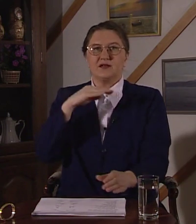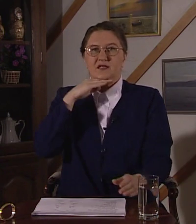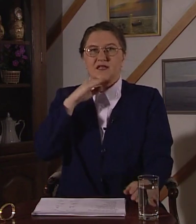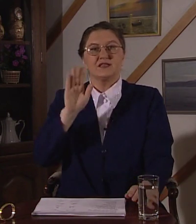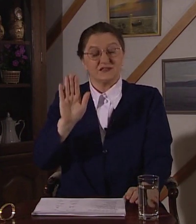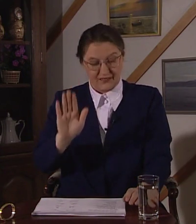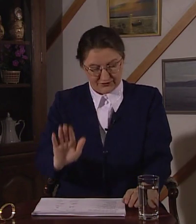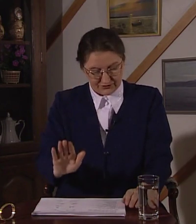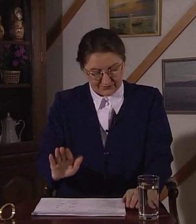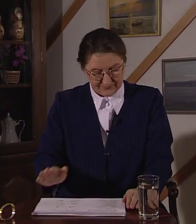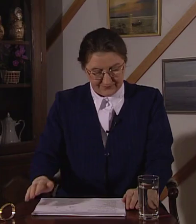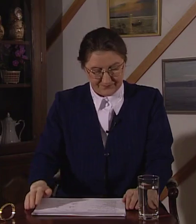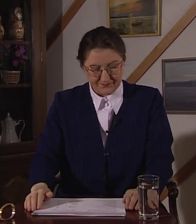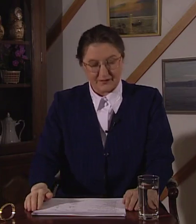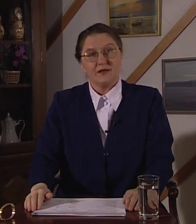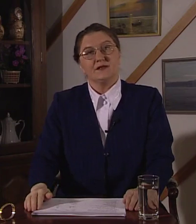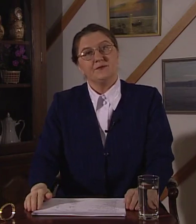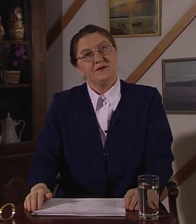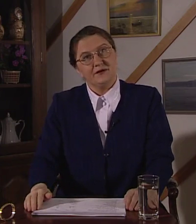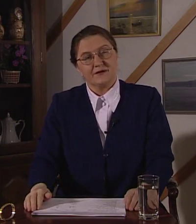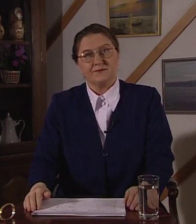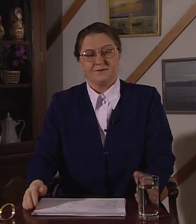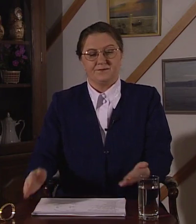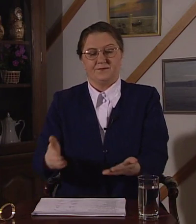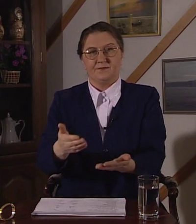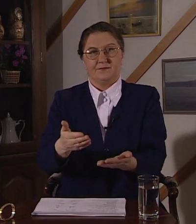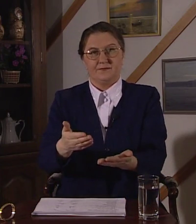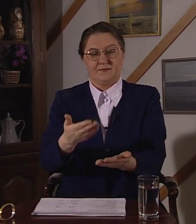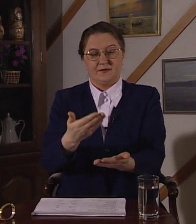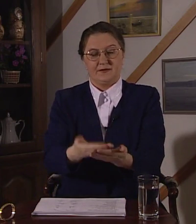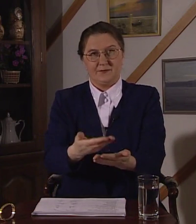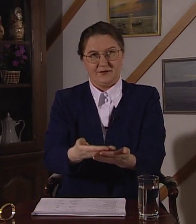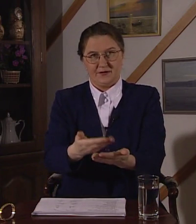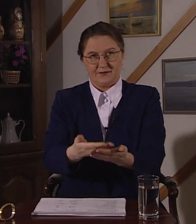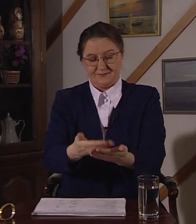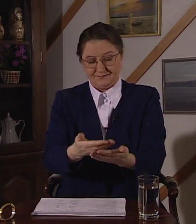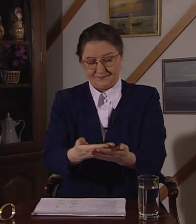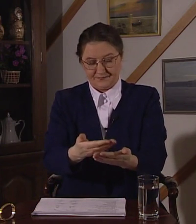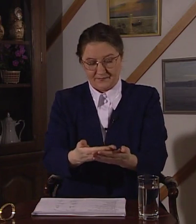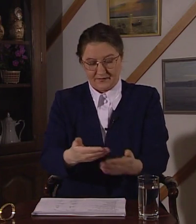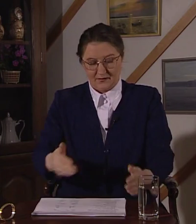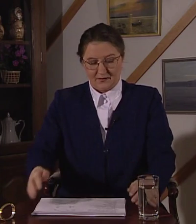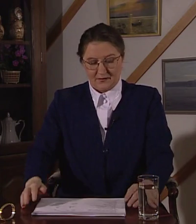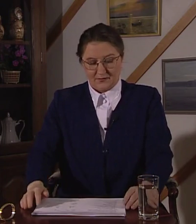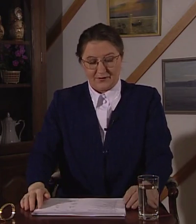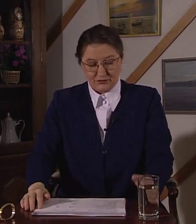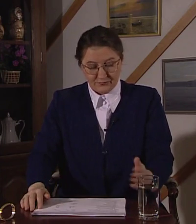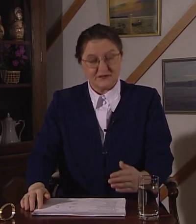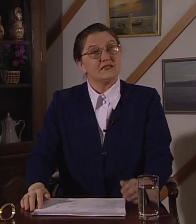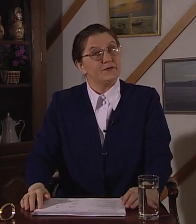достаточный. Например, пойдемте сами